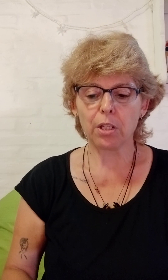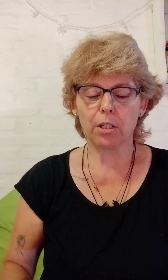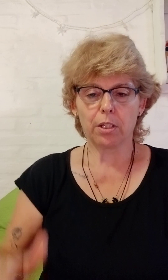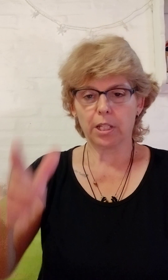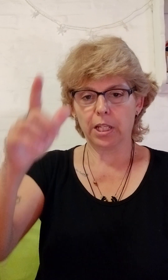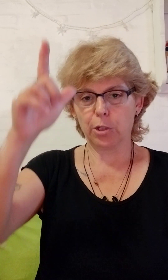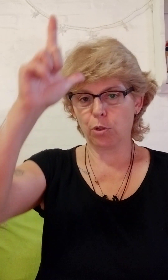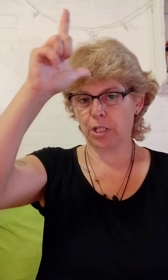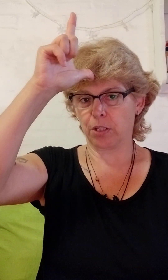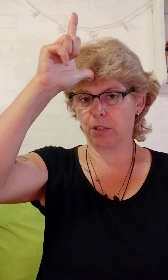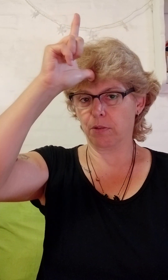Esto es.